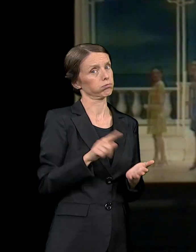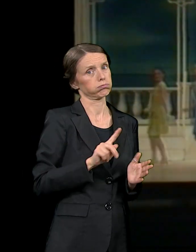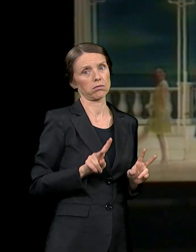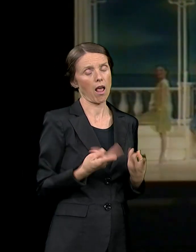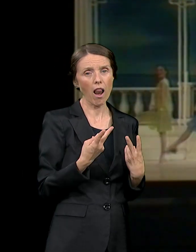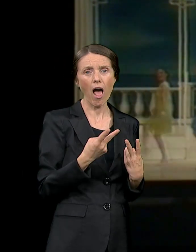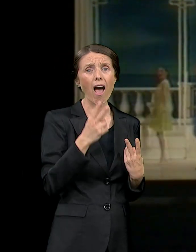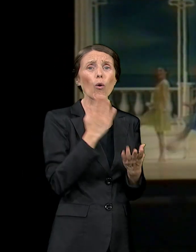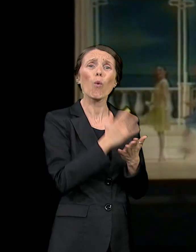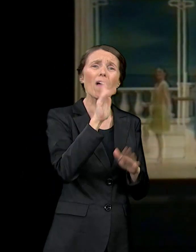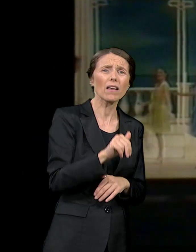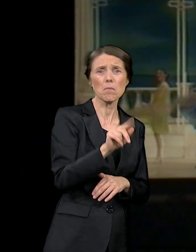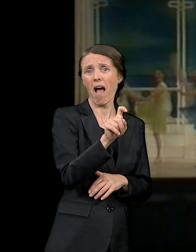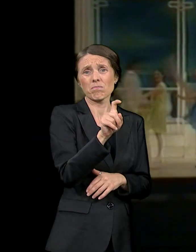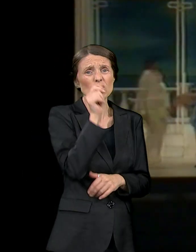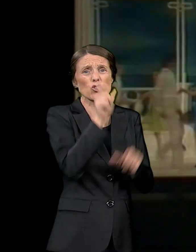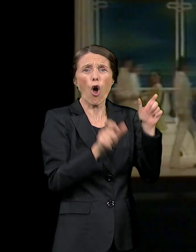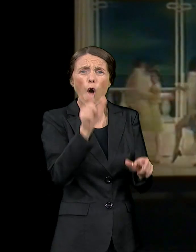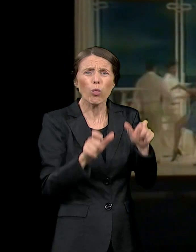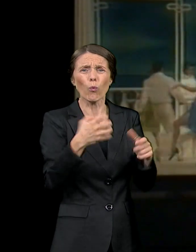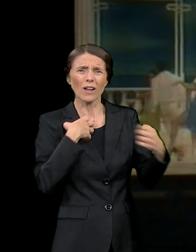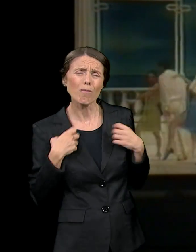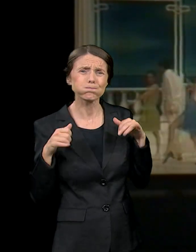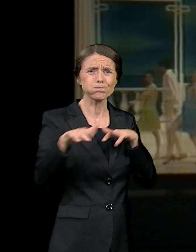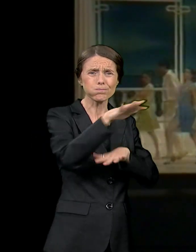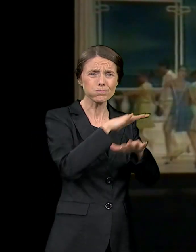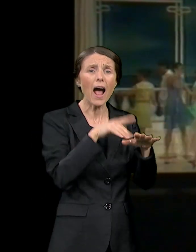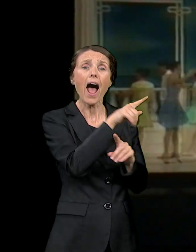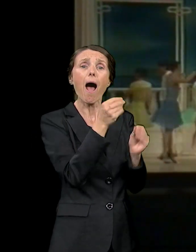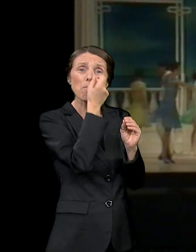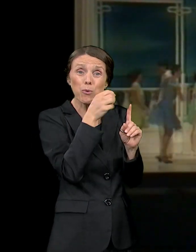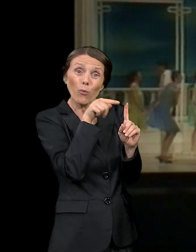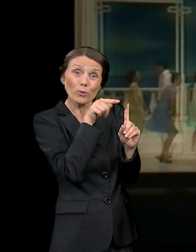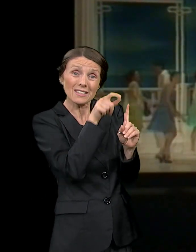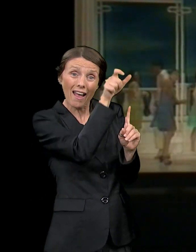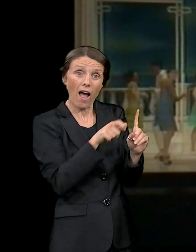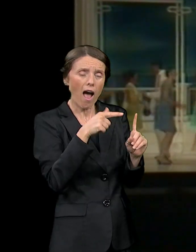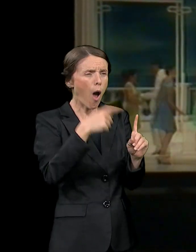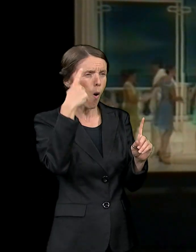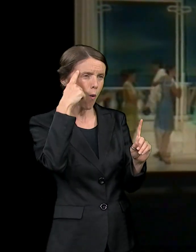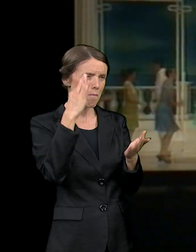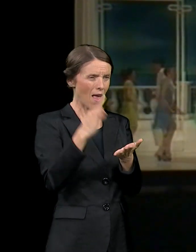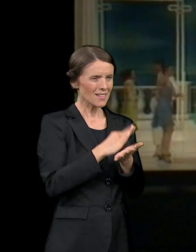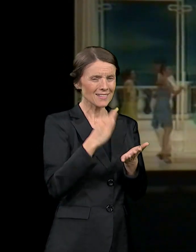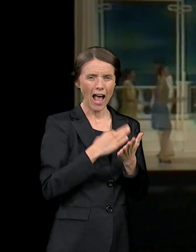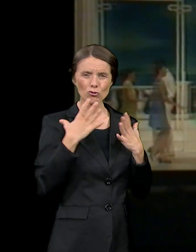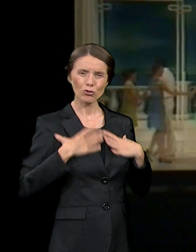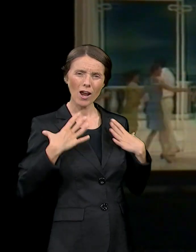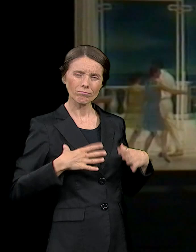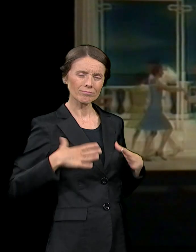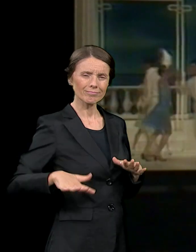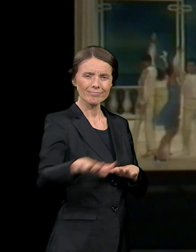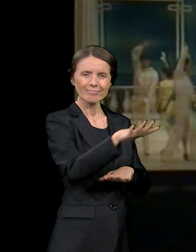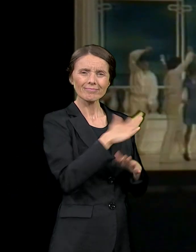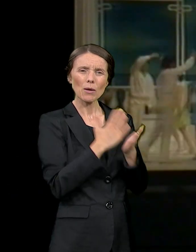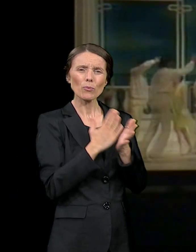buca je umela to, da nas sve nekako sašije, poveže i da